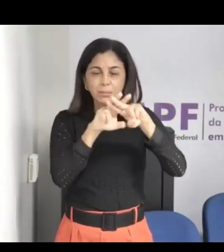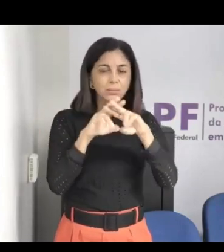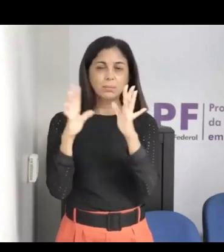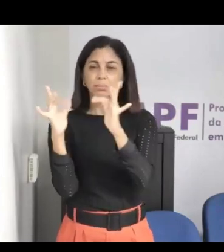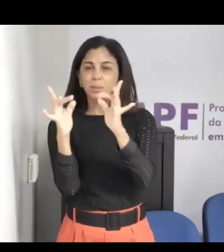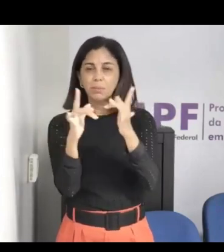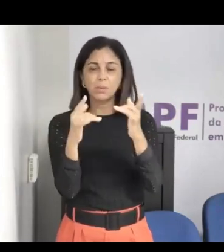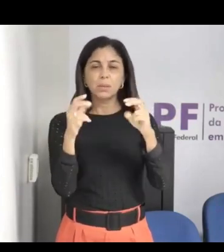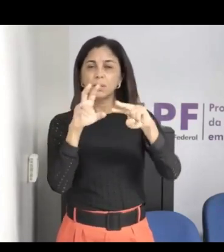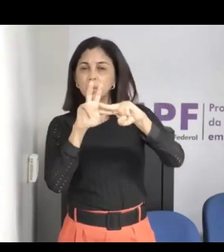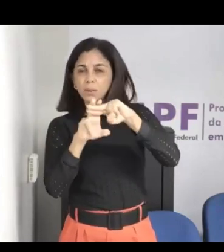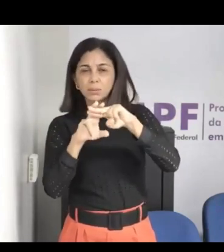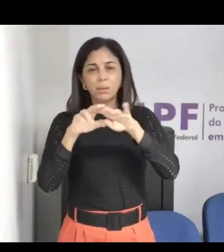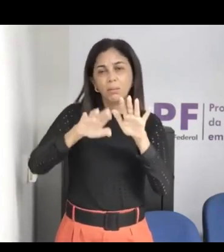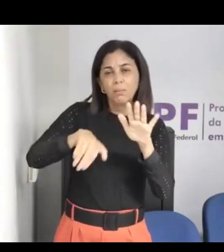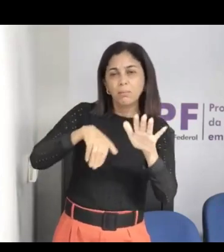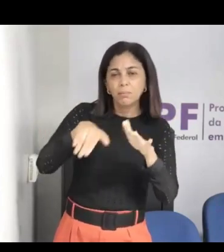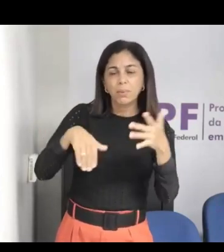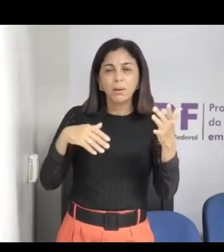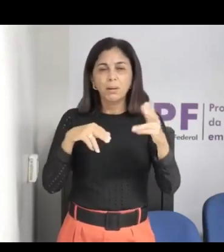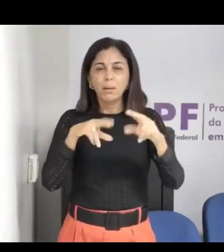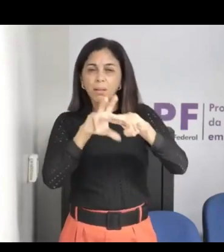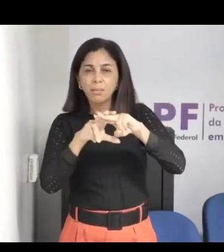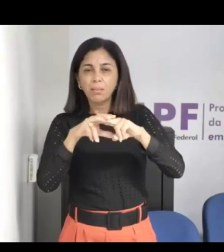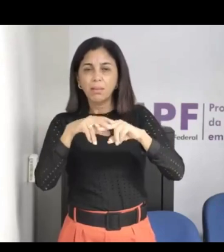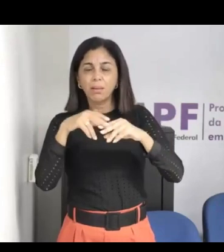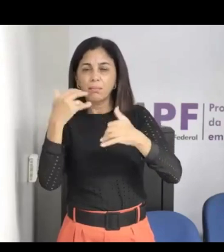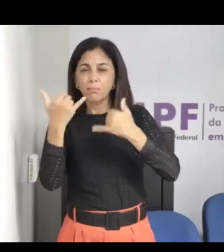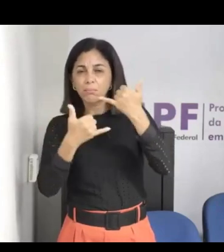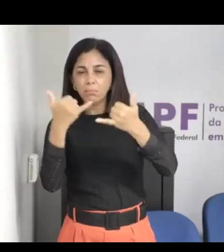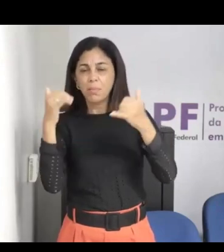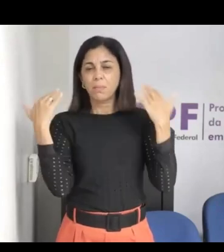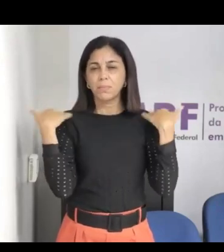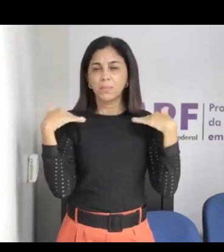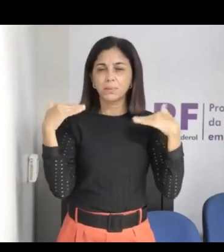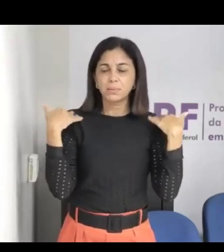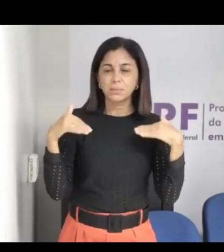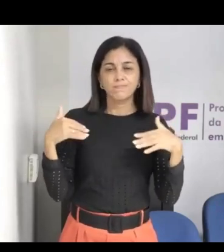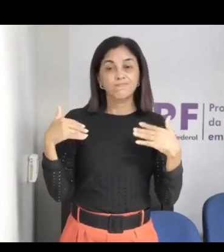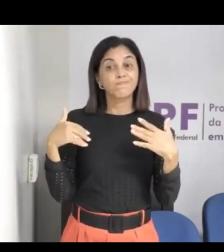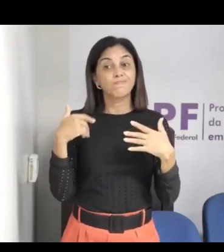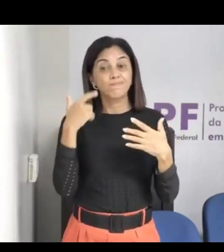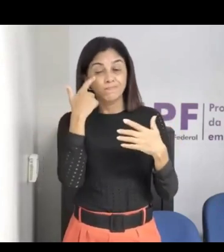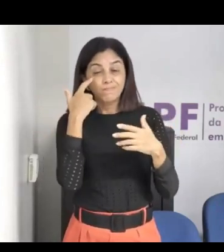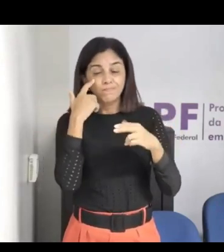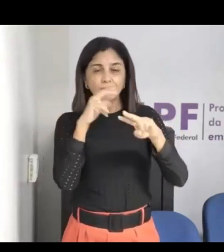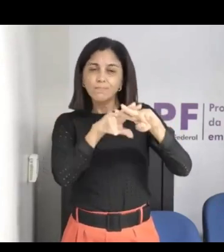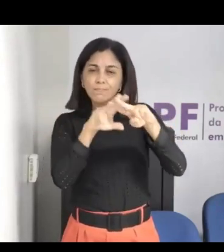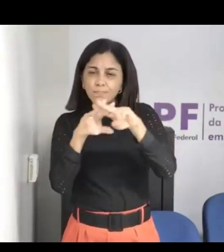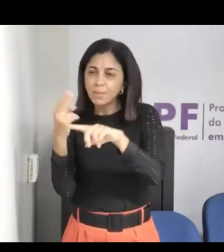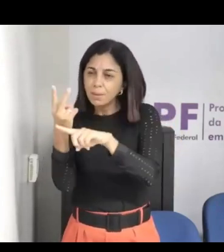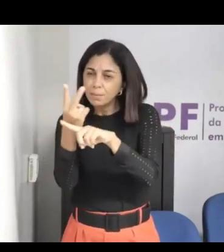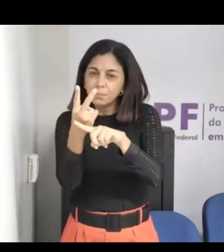pegue eles, assim, que puxe eles para algo relacionado, puxando um pouco para a sexualidade, eles vão atrás,